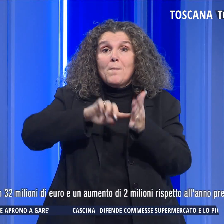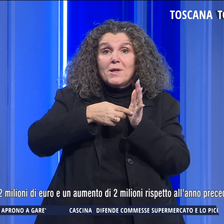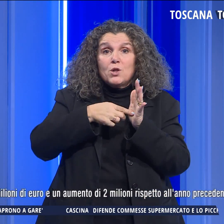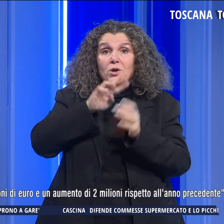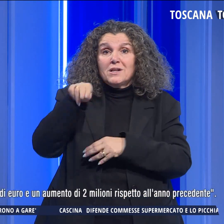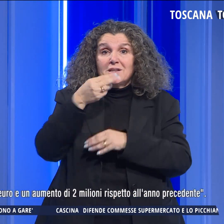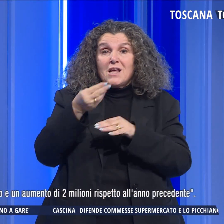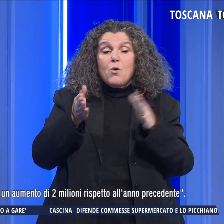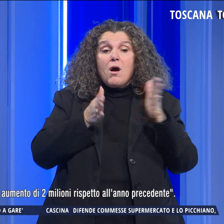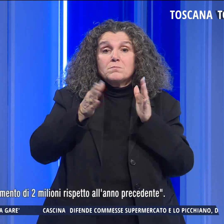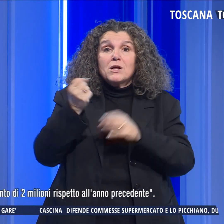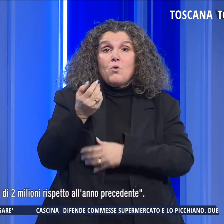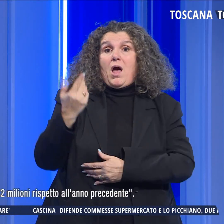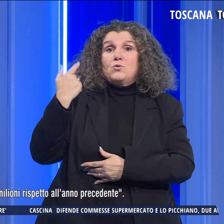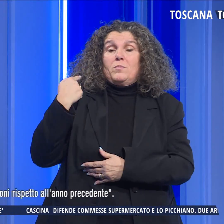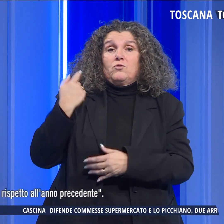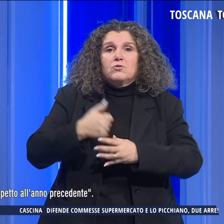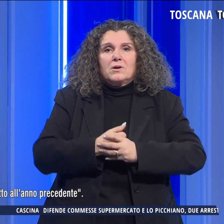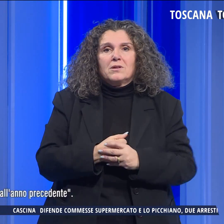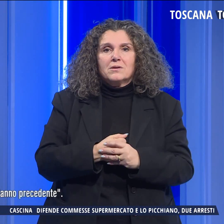rispetto all'anno precedente.